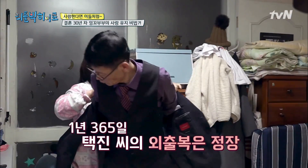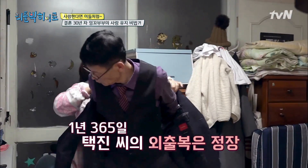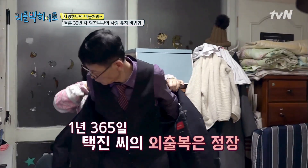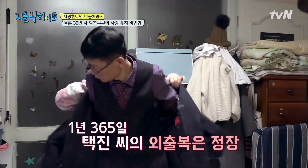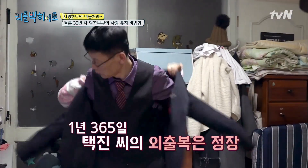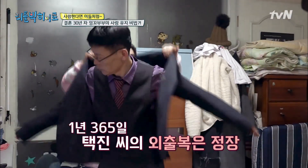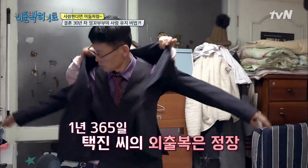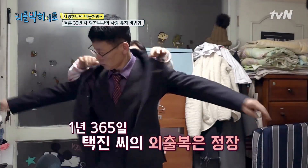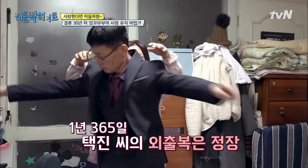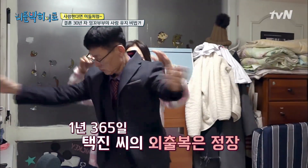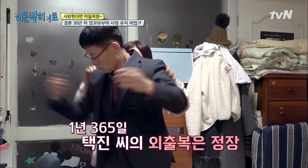정장만 고집합니다.